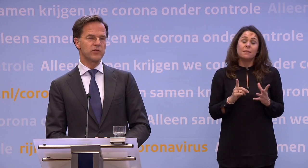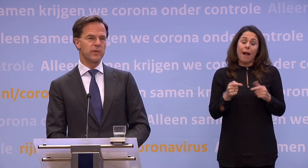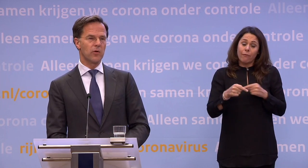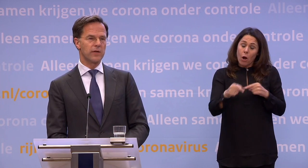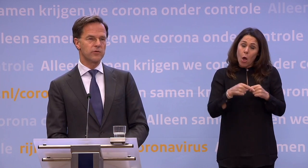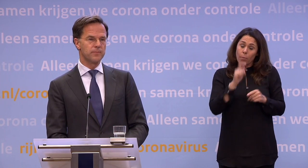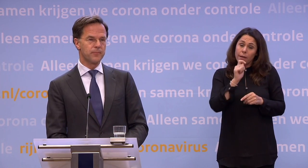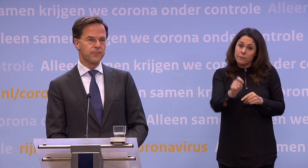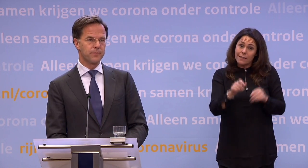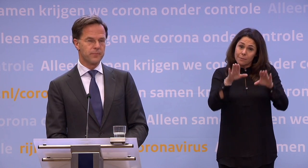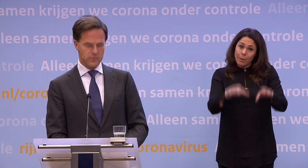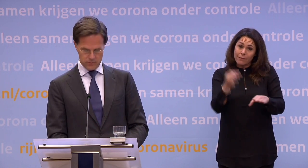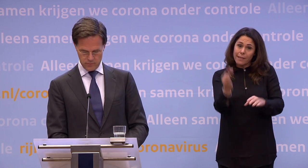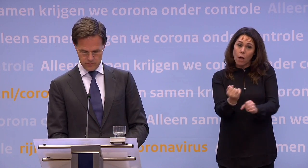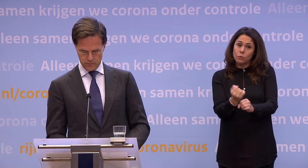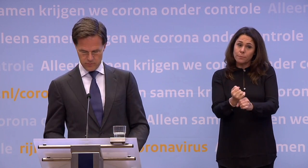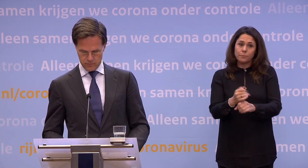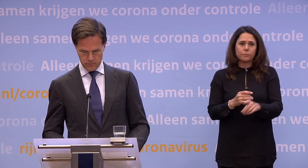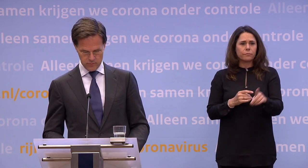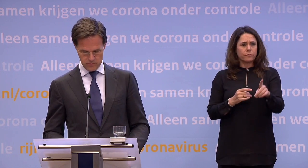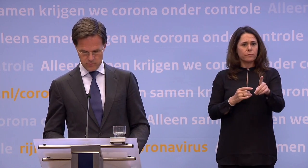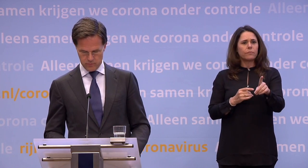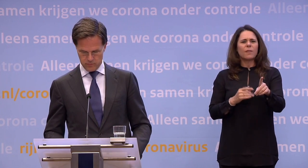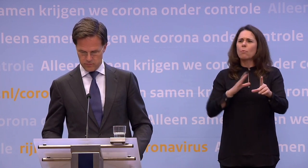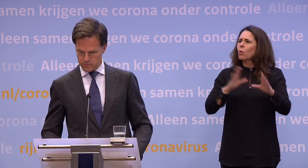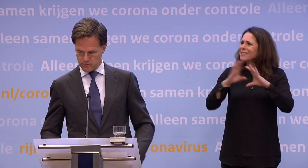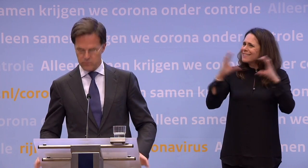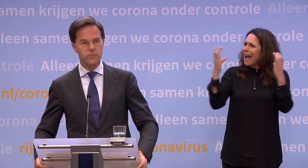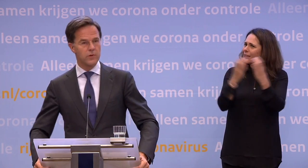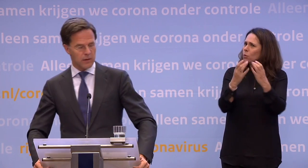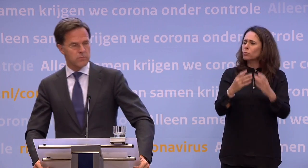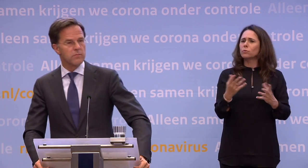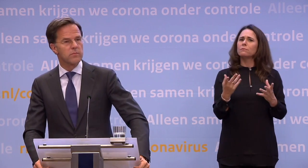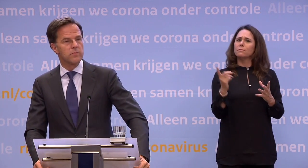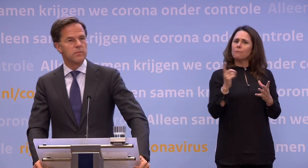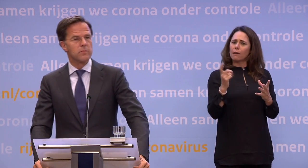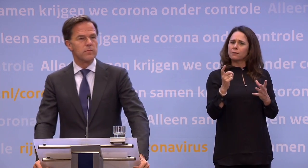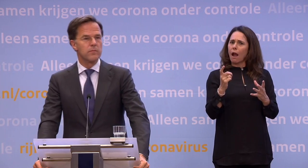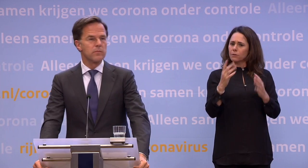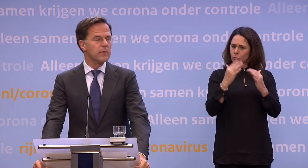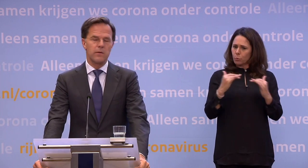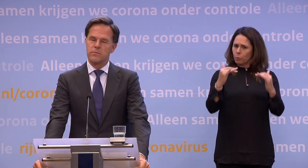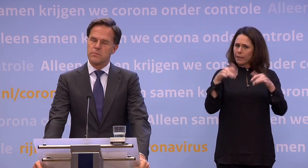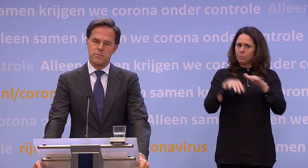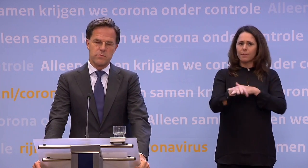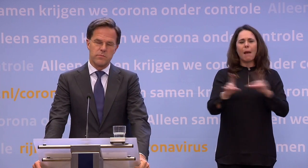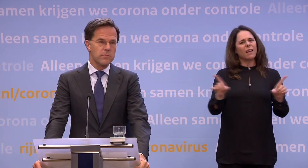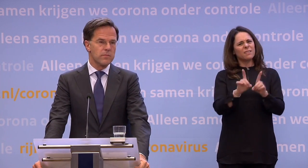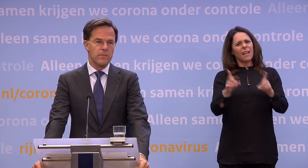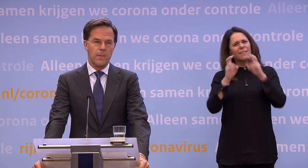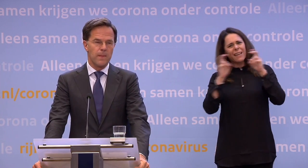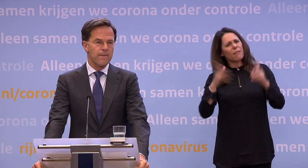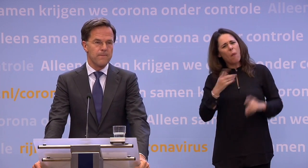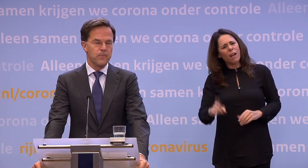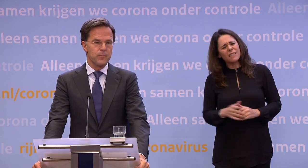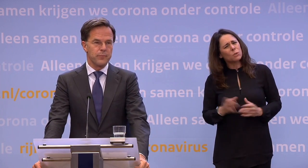dat advies werkt zoveel mogelijk thuis. Opmerkelijke versoepeling is denk ik ook de stadions, daar kan straks weer publiek bij... ...maar dan mag er niet gezongen of geschreeuwd worden.